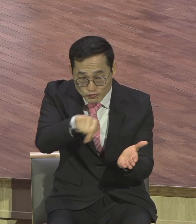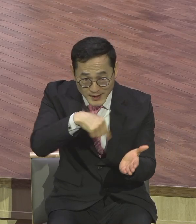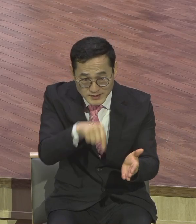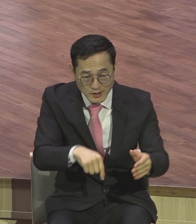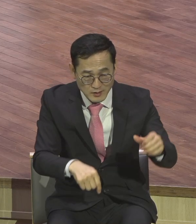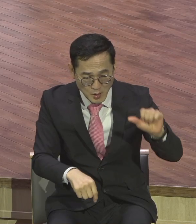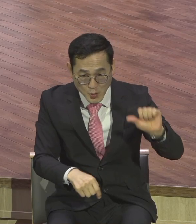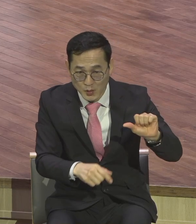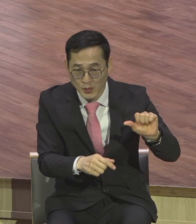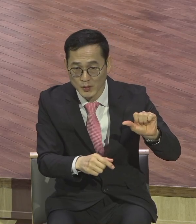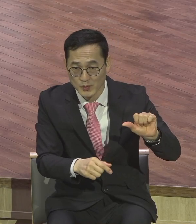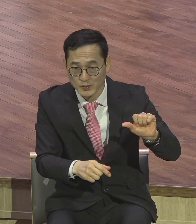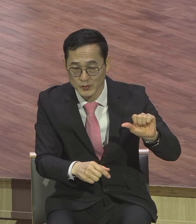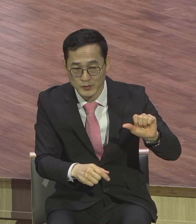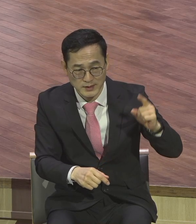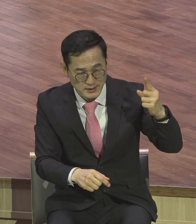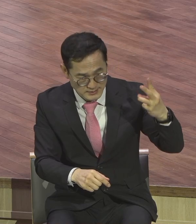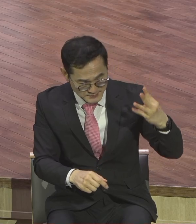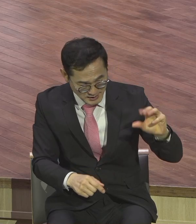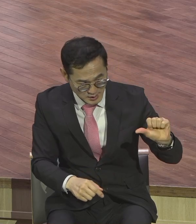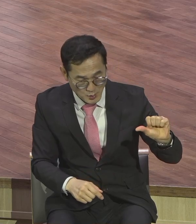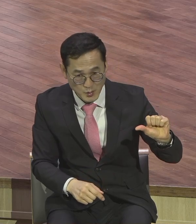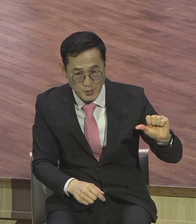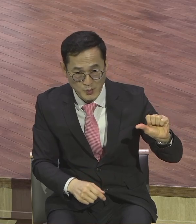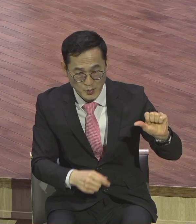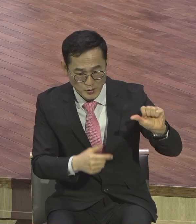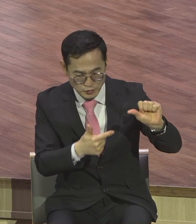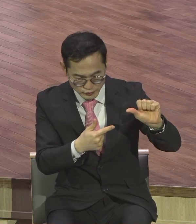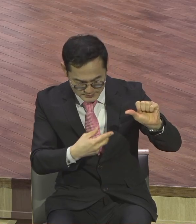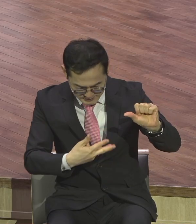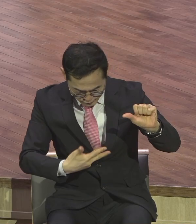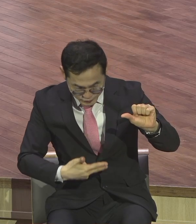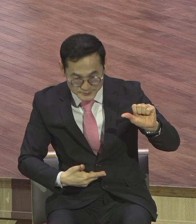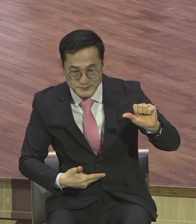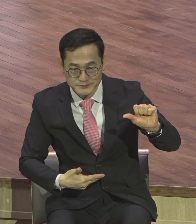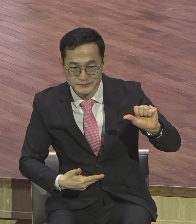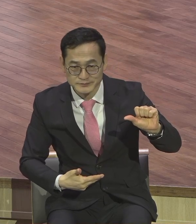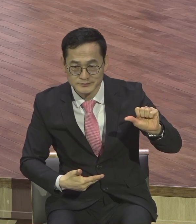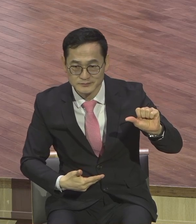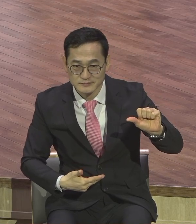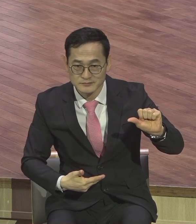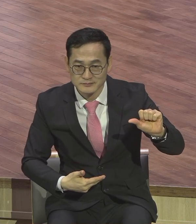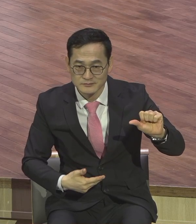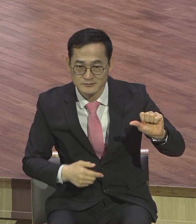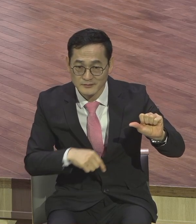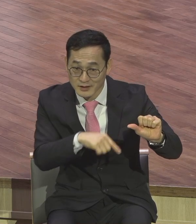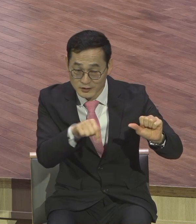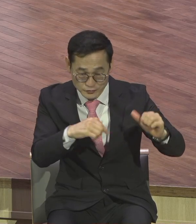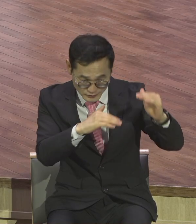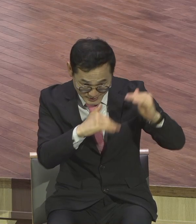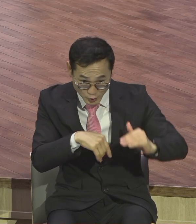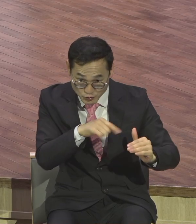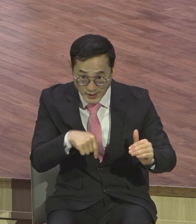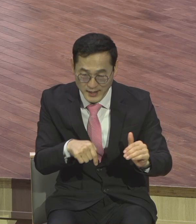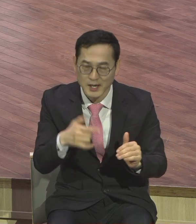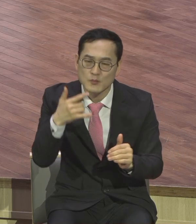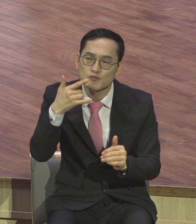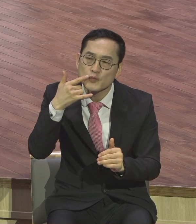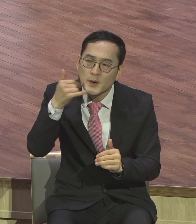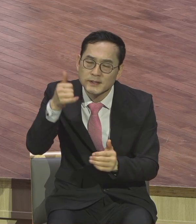오계명 핵심 표현하고 있습니다. 너 부모를 공경하라. 그리하면 너 하나님 여호와가